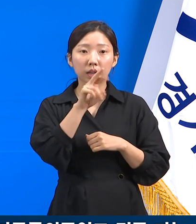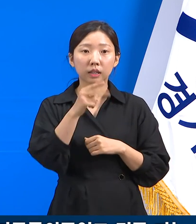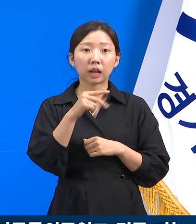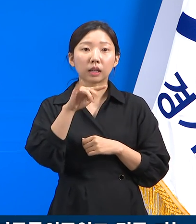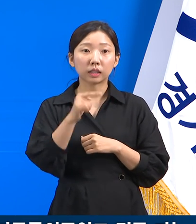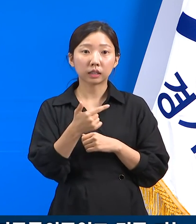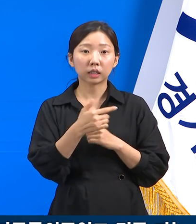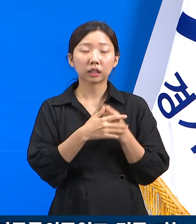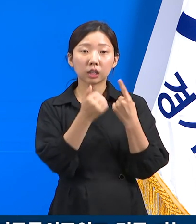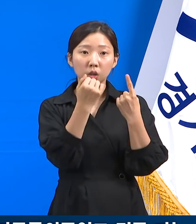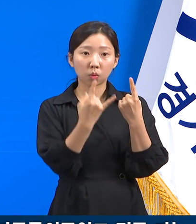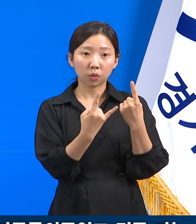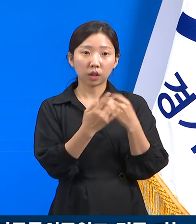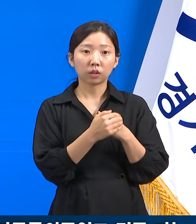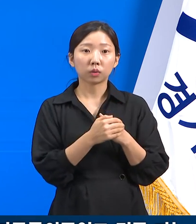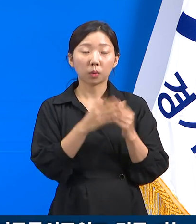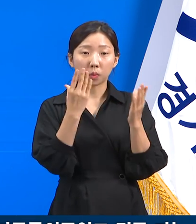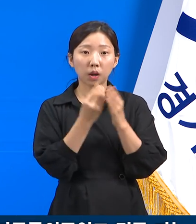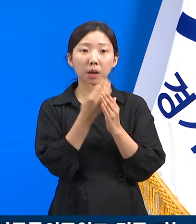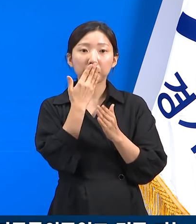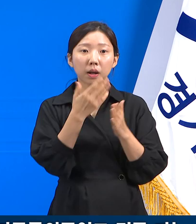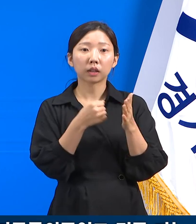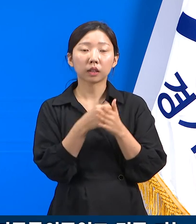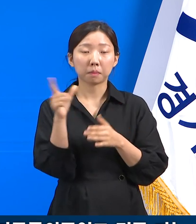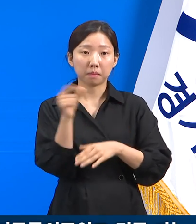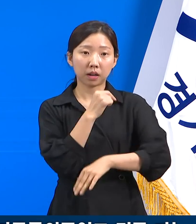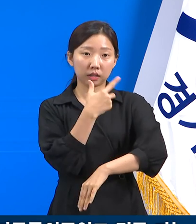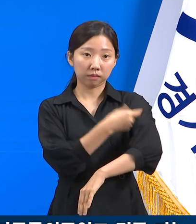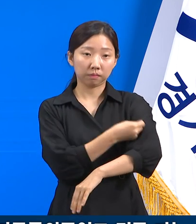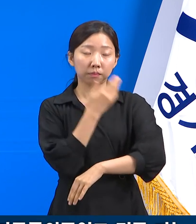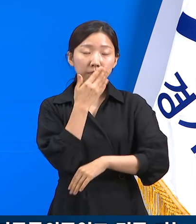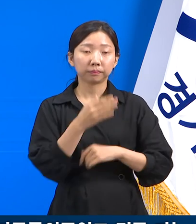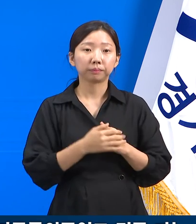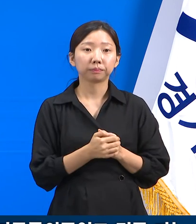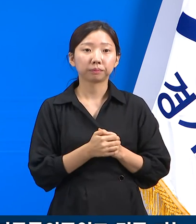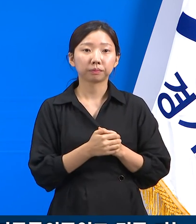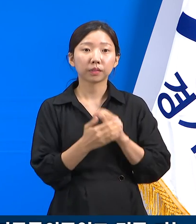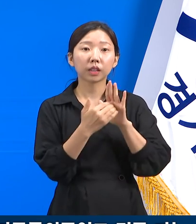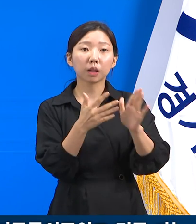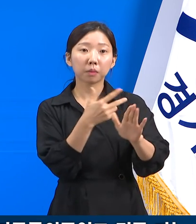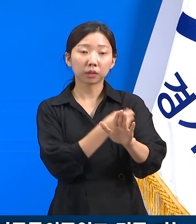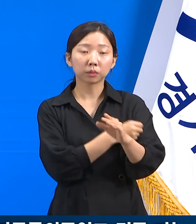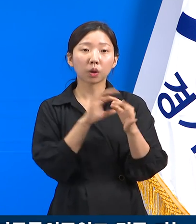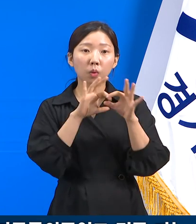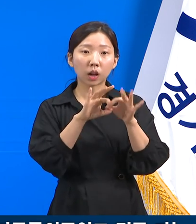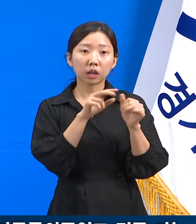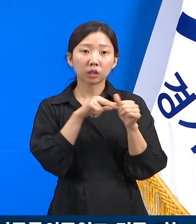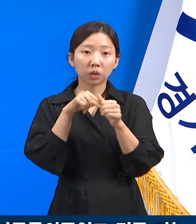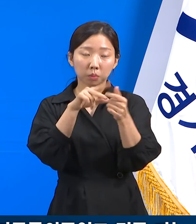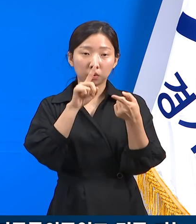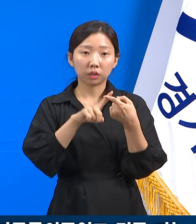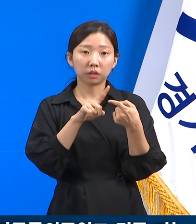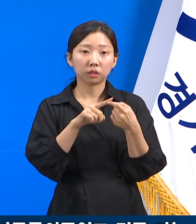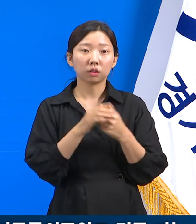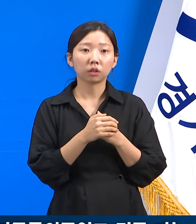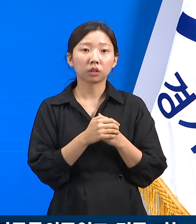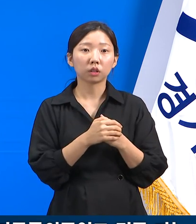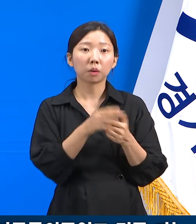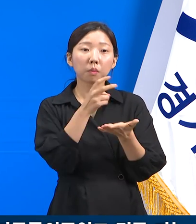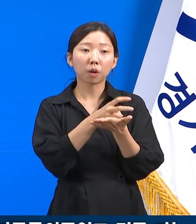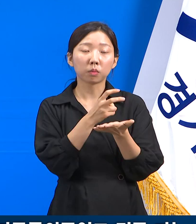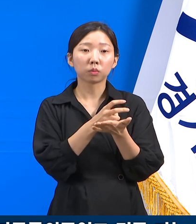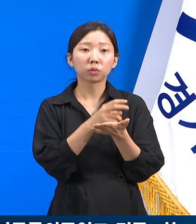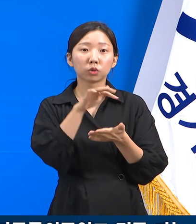백신은 1회 접종으로 접종이 완료되기 때문에 신속한 접종이 가능합니다. 예방접종 관련 정보에 대해서는 법무부